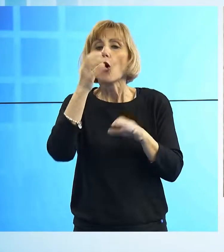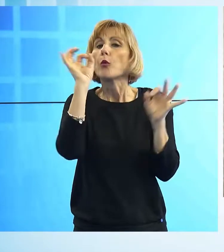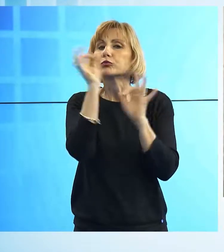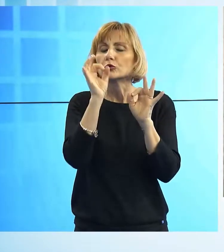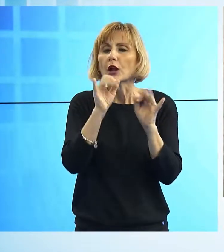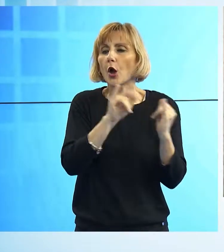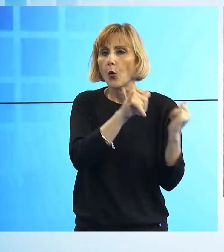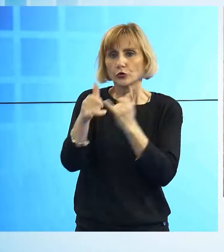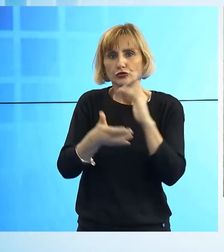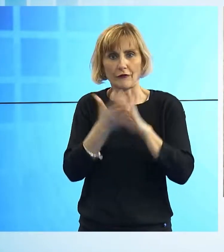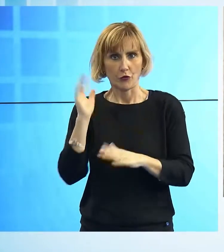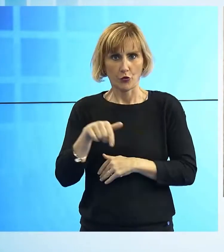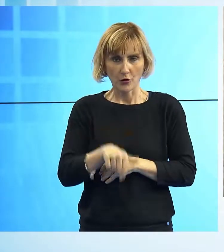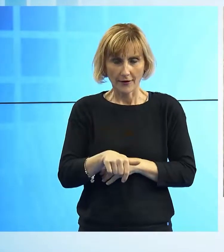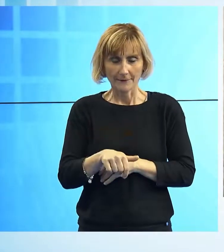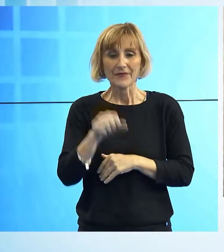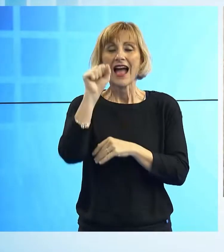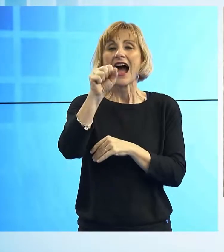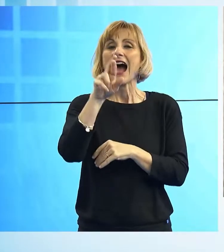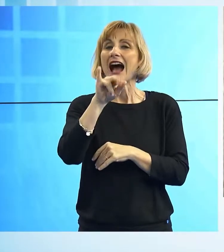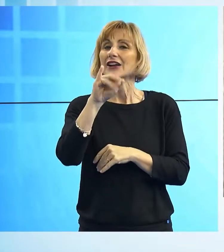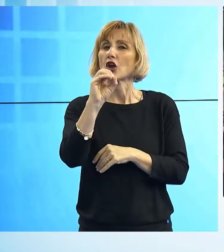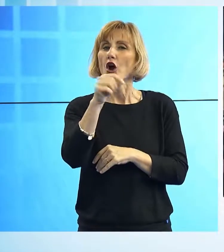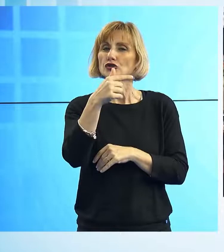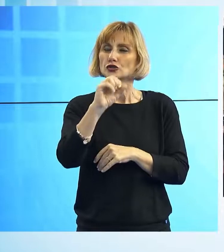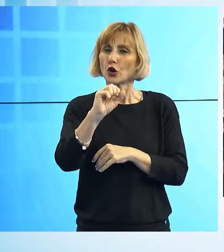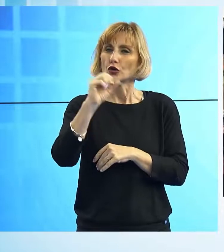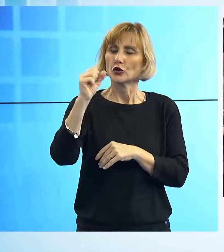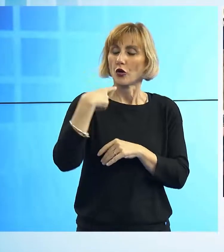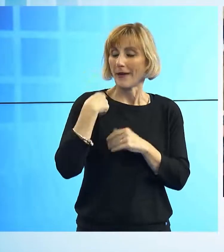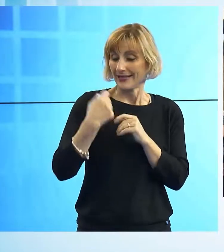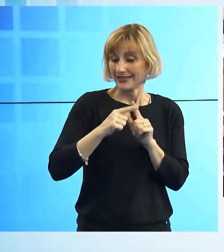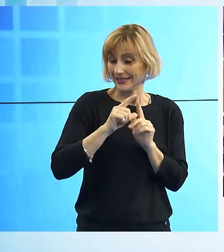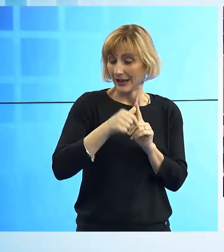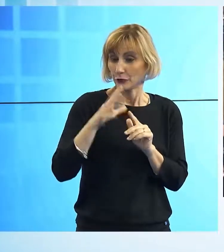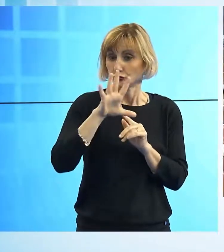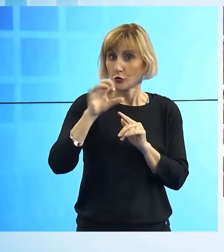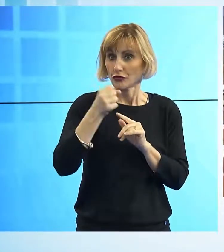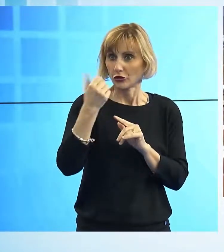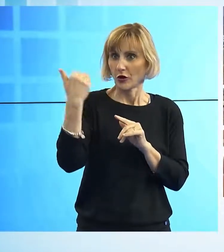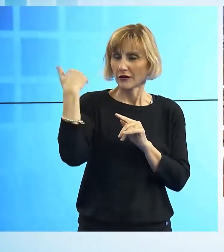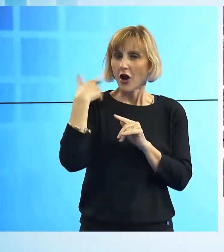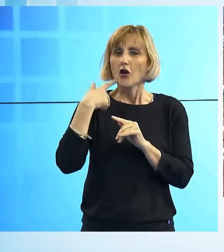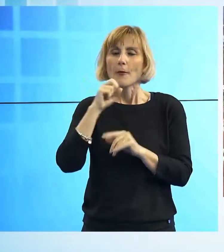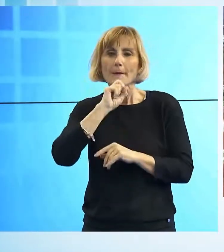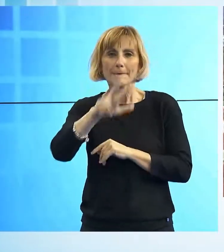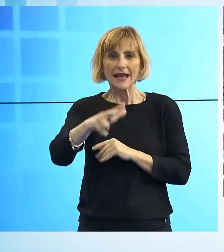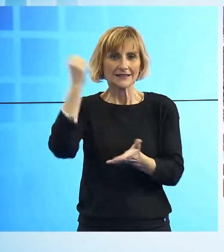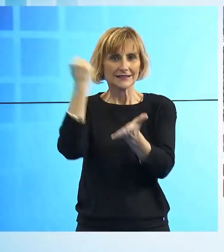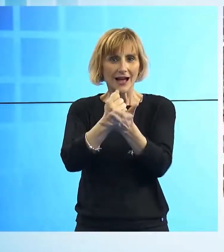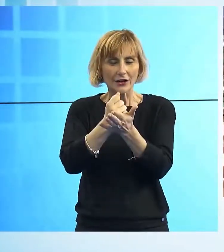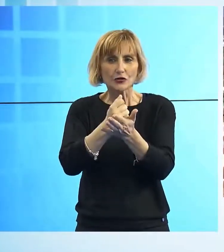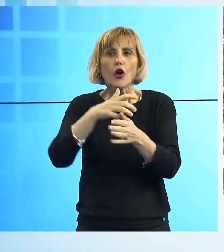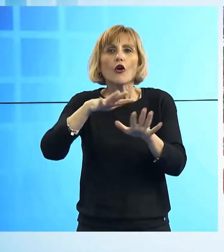certa è che l'Ariosto nel cinquecentenare del suo arrivo a Castelnuovo ha voluto mandare un messaggio, chissà che più in basso anziché sulla Luna